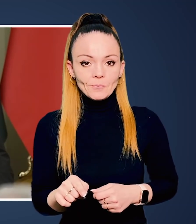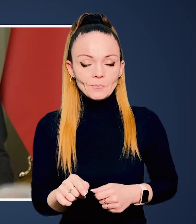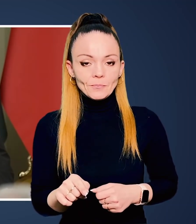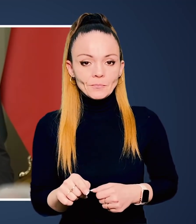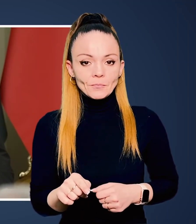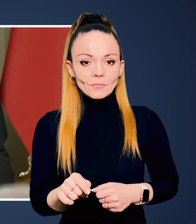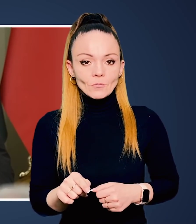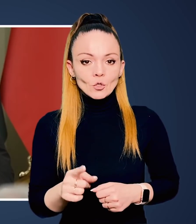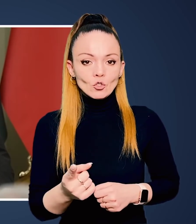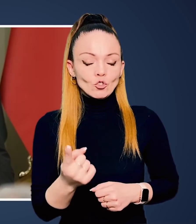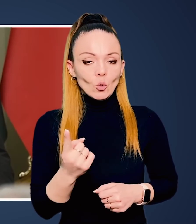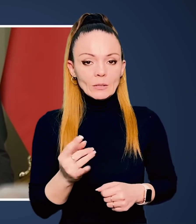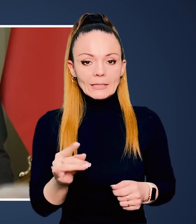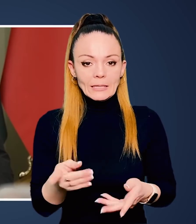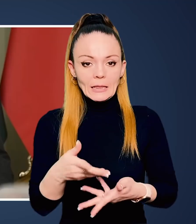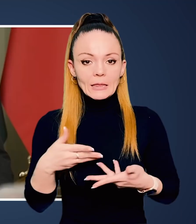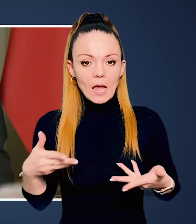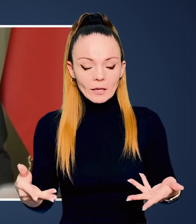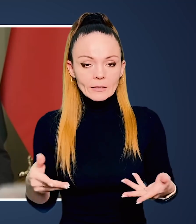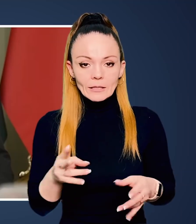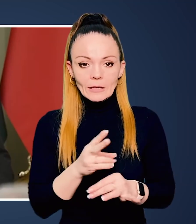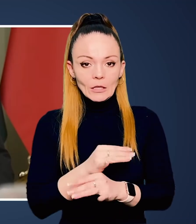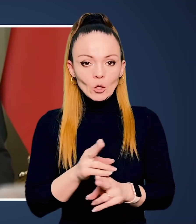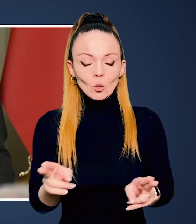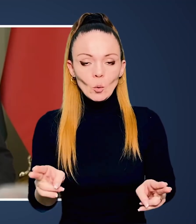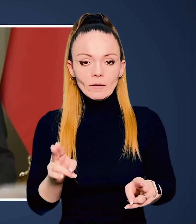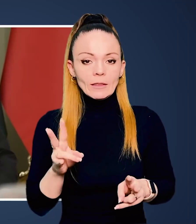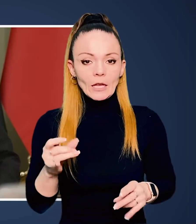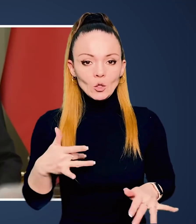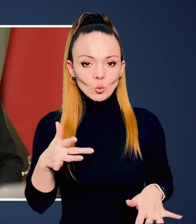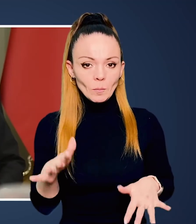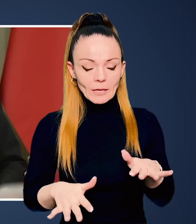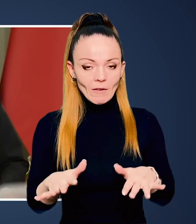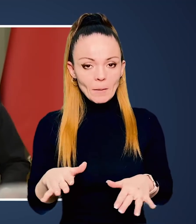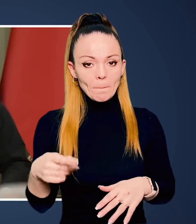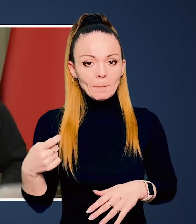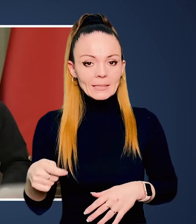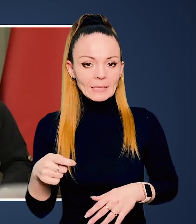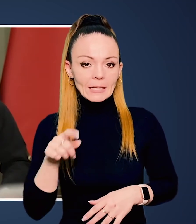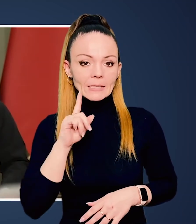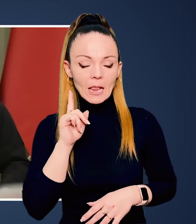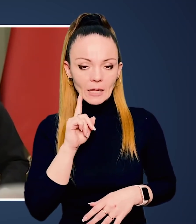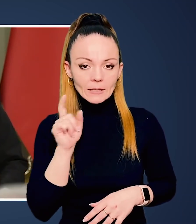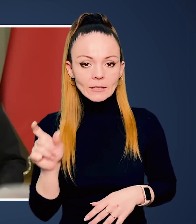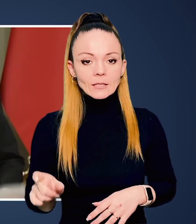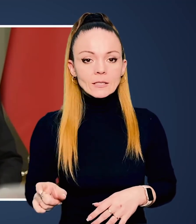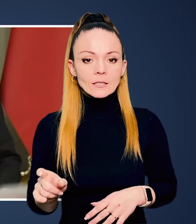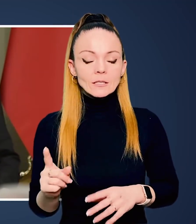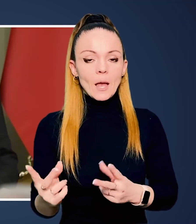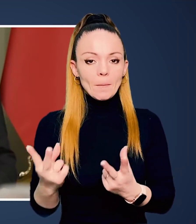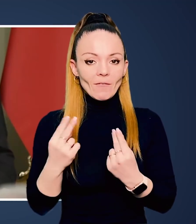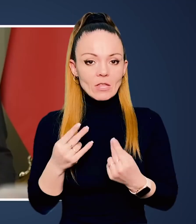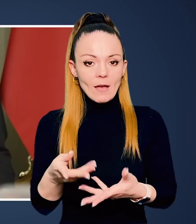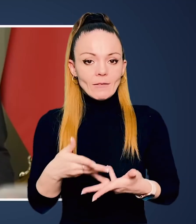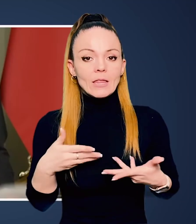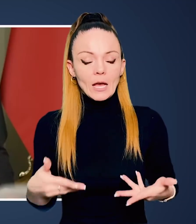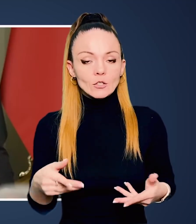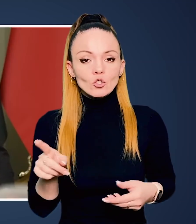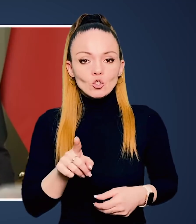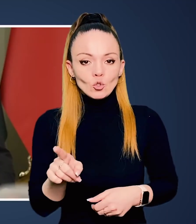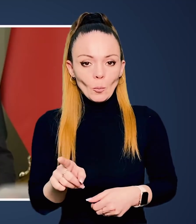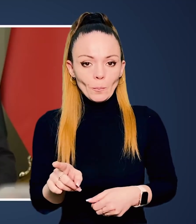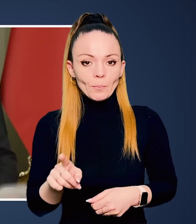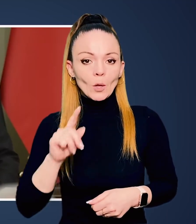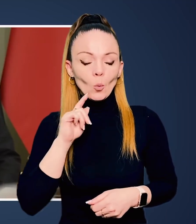що жоден нас ніхто в цьому не сумнівався. Президент Зеленський запевняв